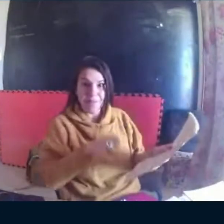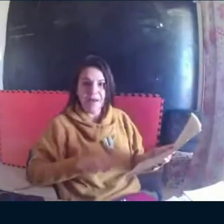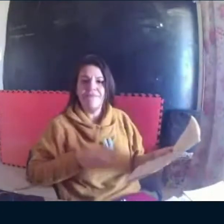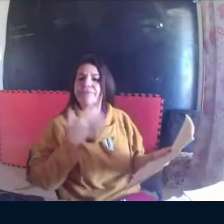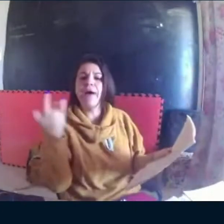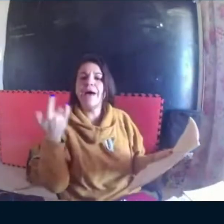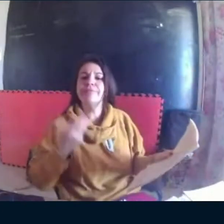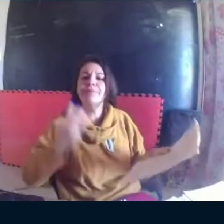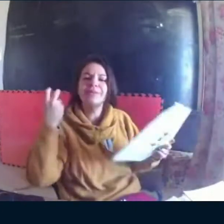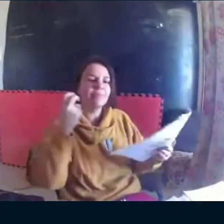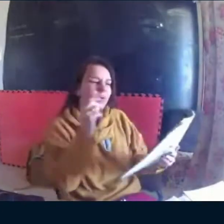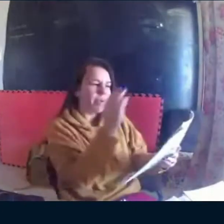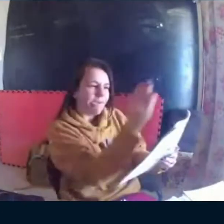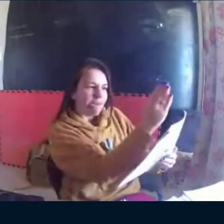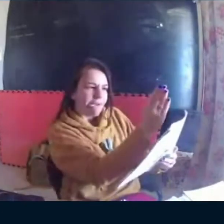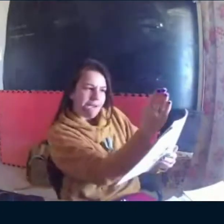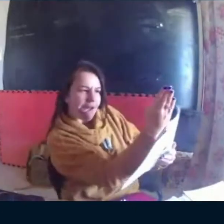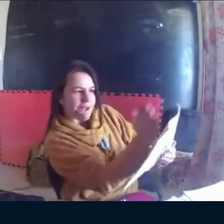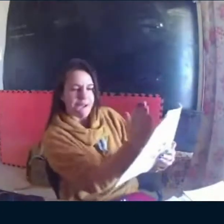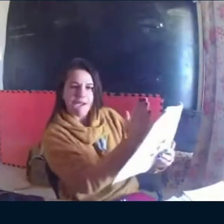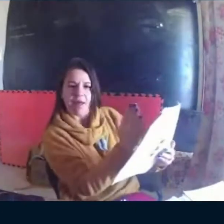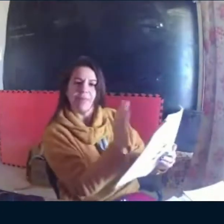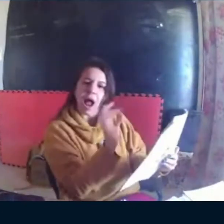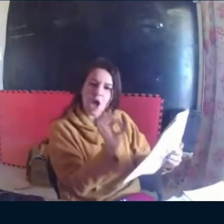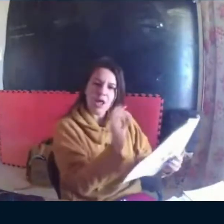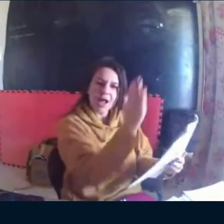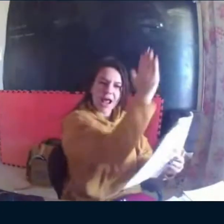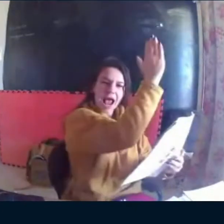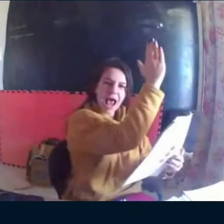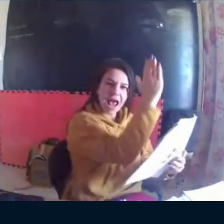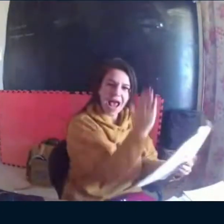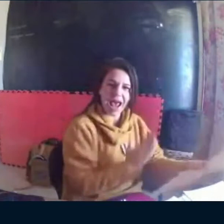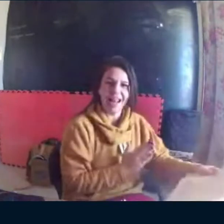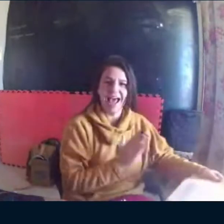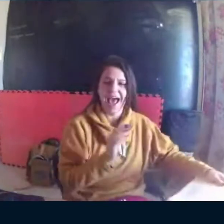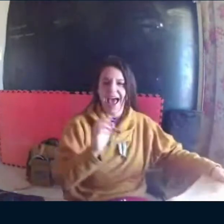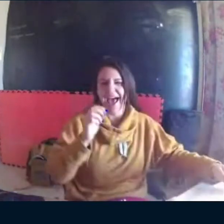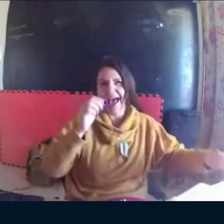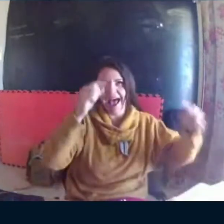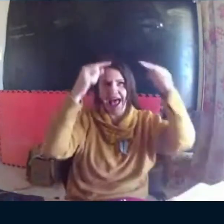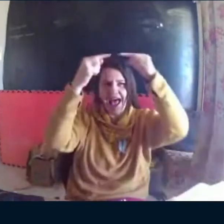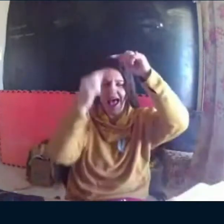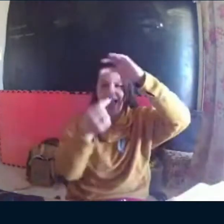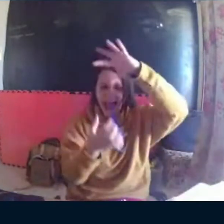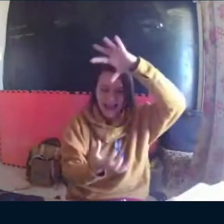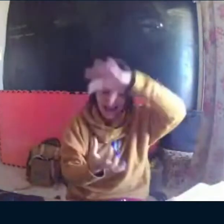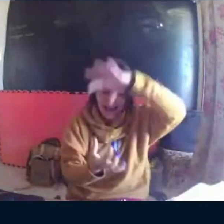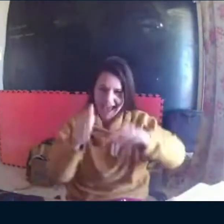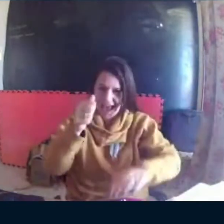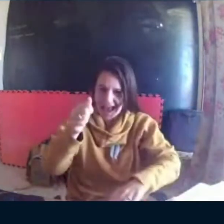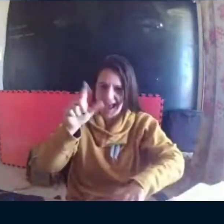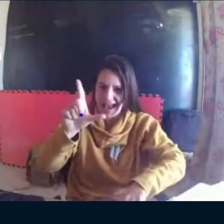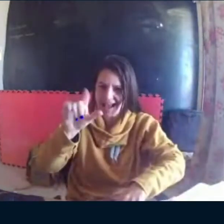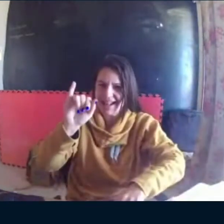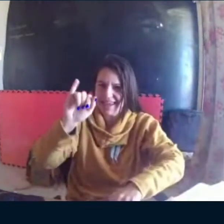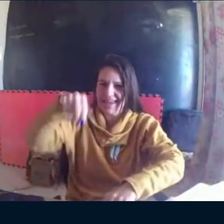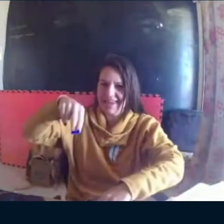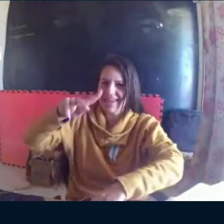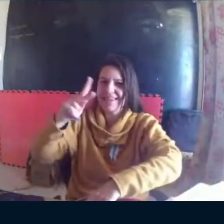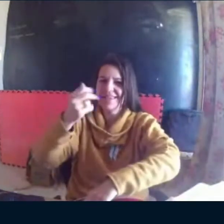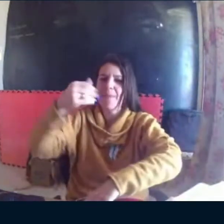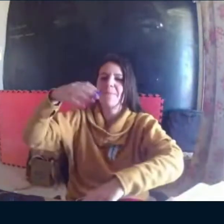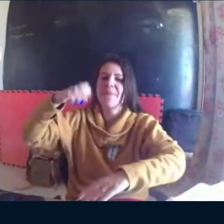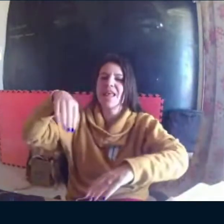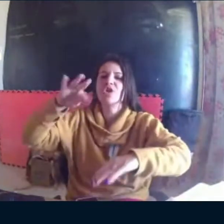São vários itens do que eu li, que eu observei, por exemplo, a questão do alinhamento é justificado